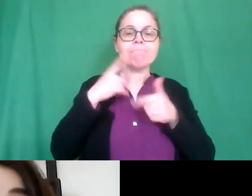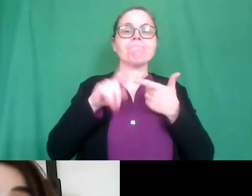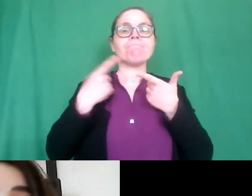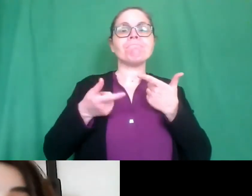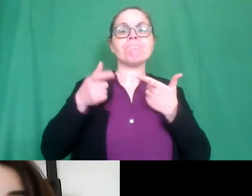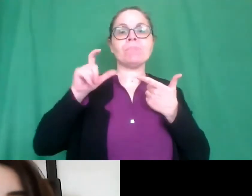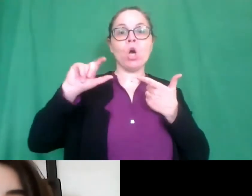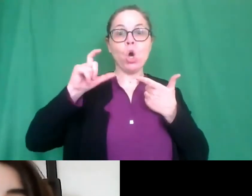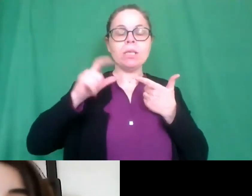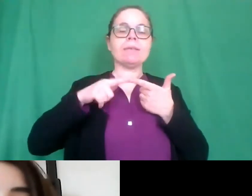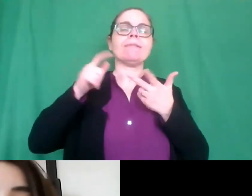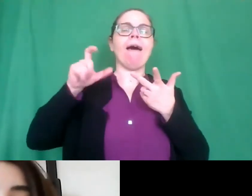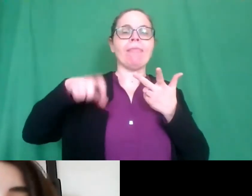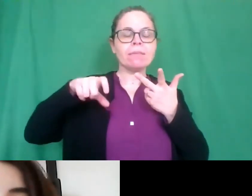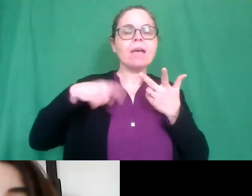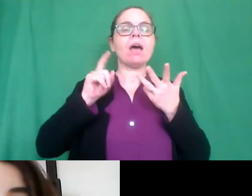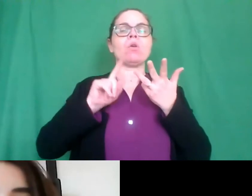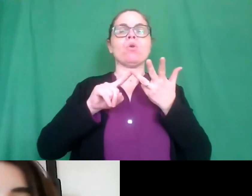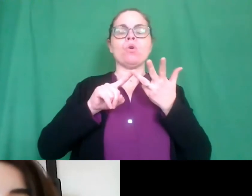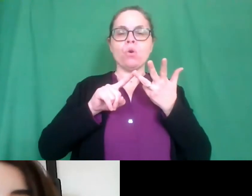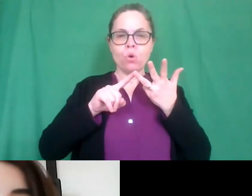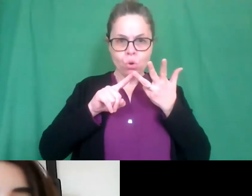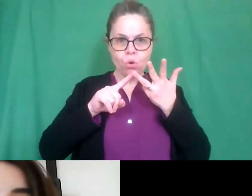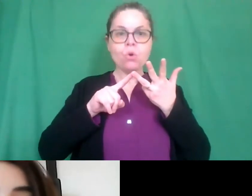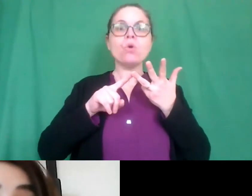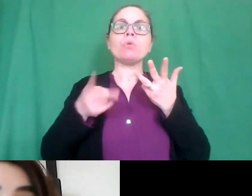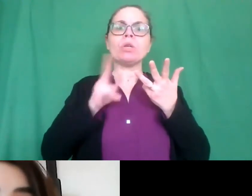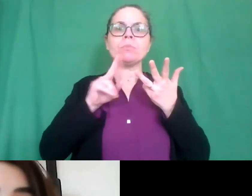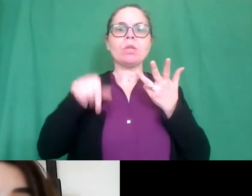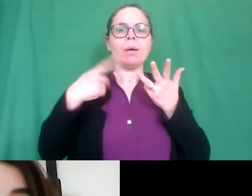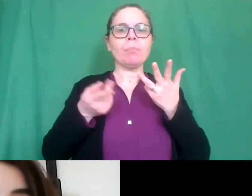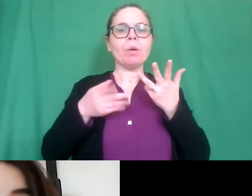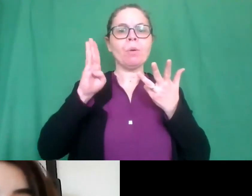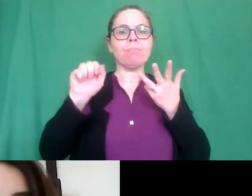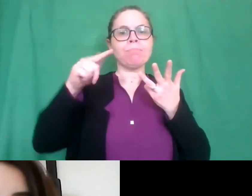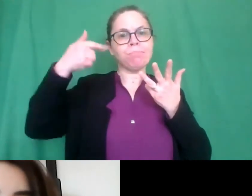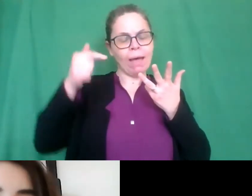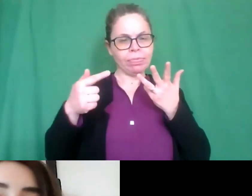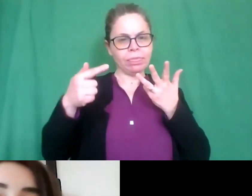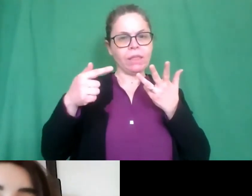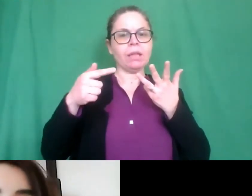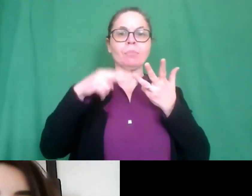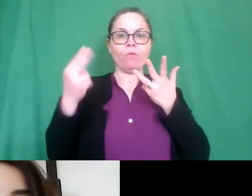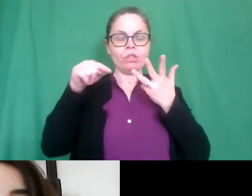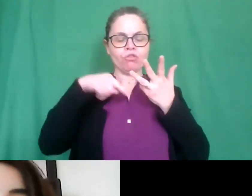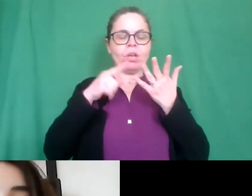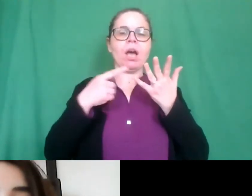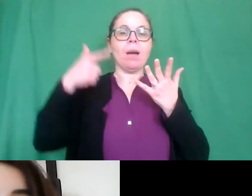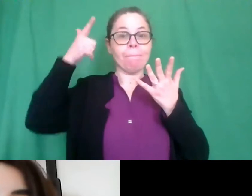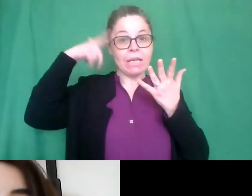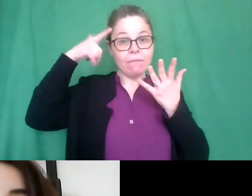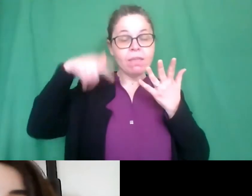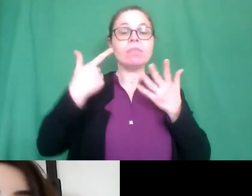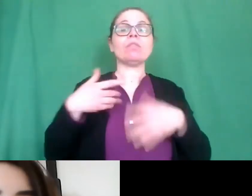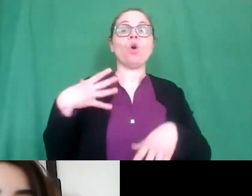cosenza catanzaro abbiamo avuto anche risposte dalla provincia di bat barletta andri e trani benevento